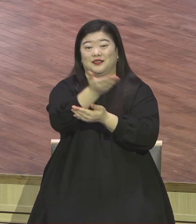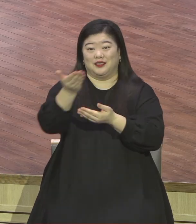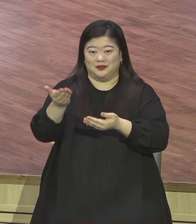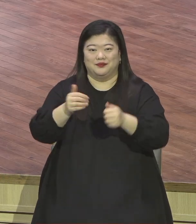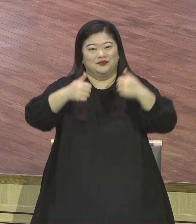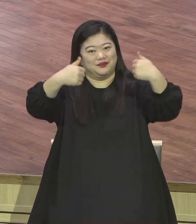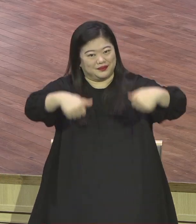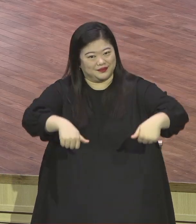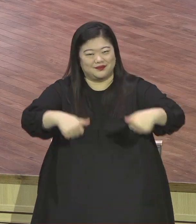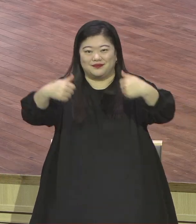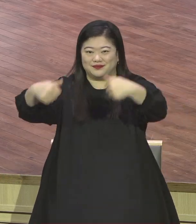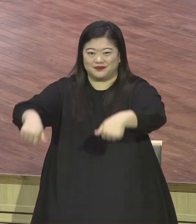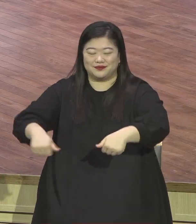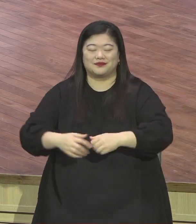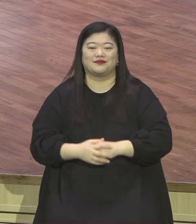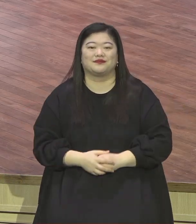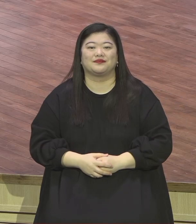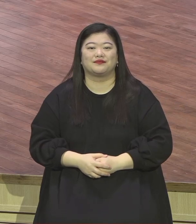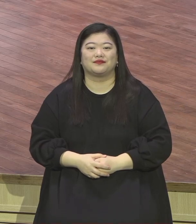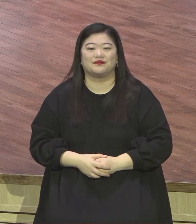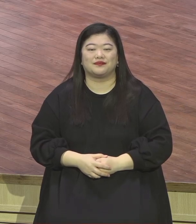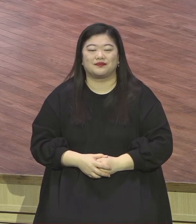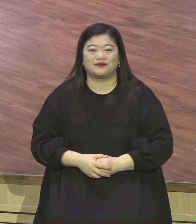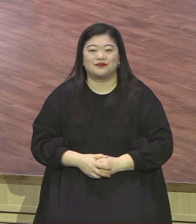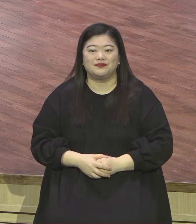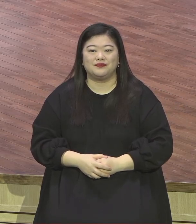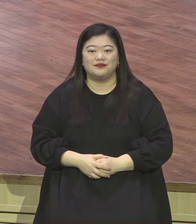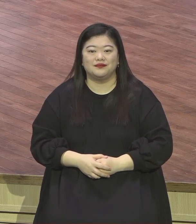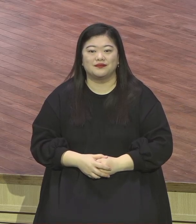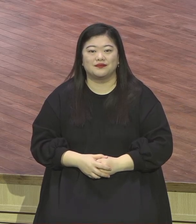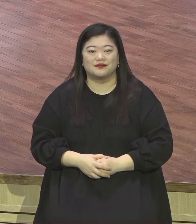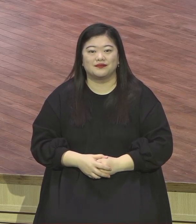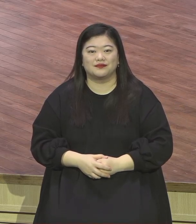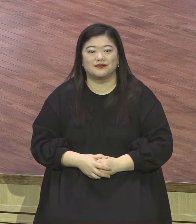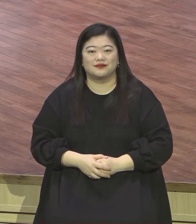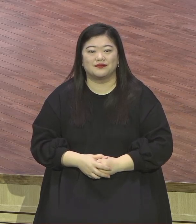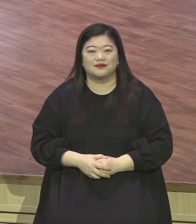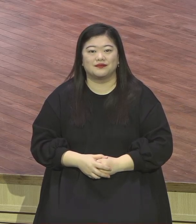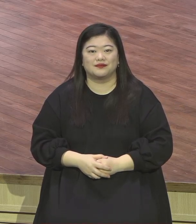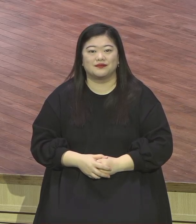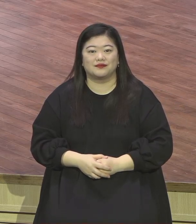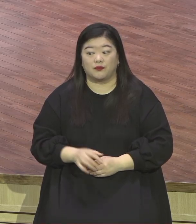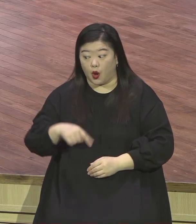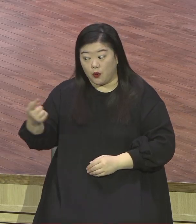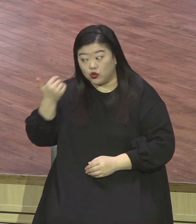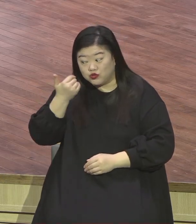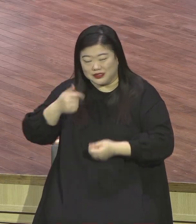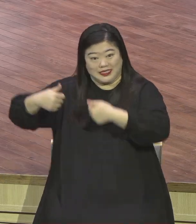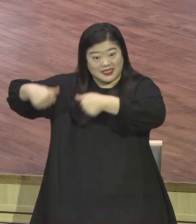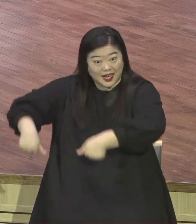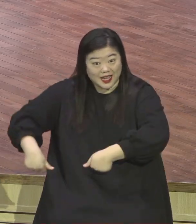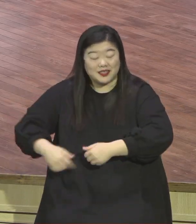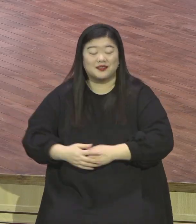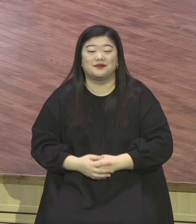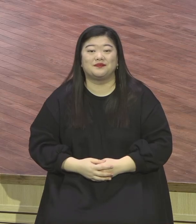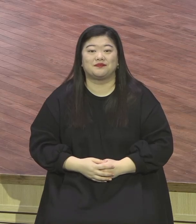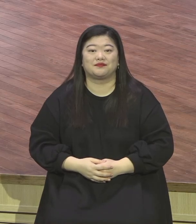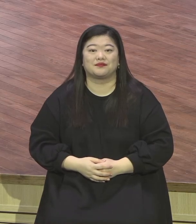성도들 성교사님들 우리 모두 랩넛 같이 다 인사합시다 옆에 있는 분 있으면 인사하세요 하나님이